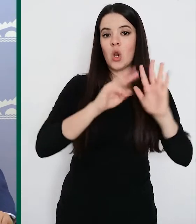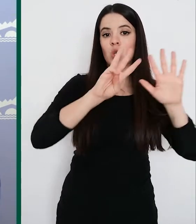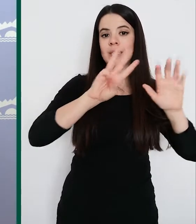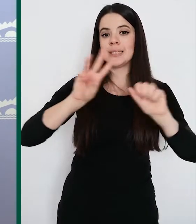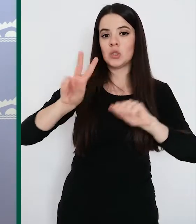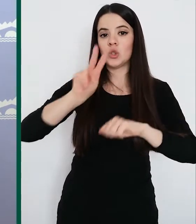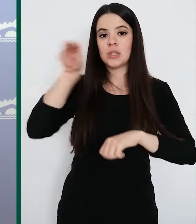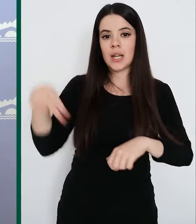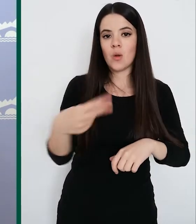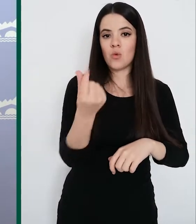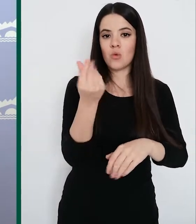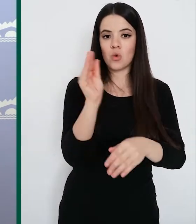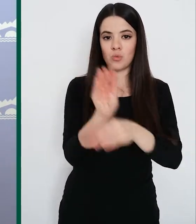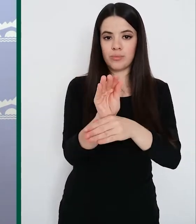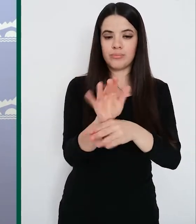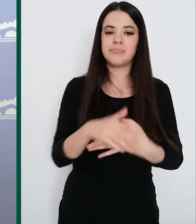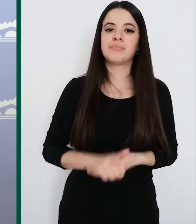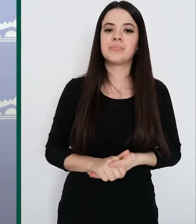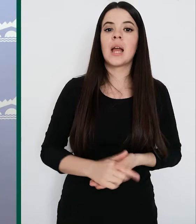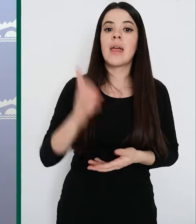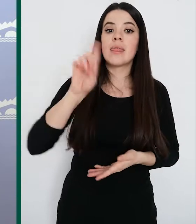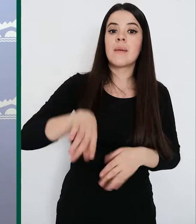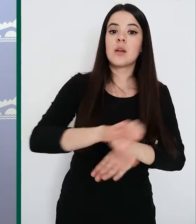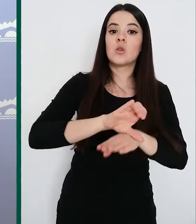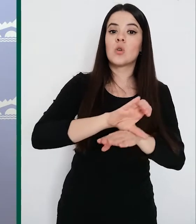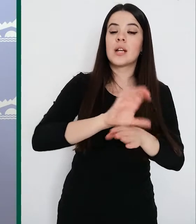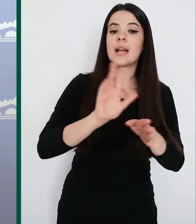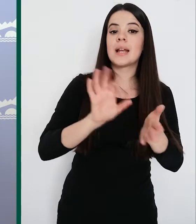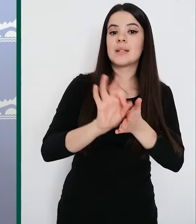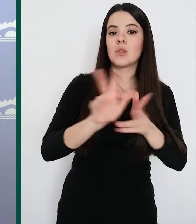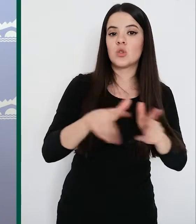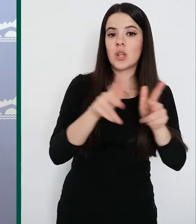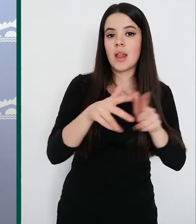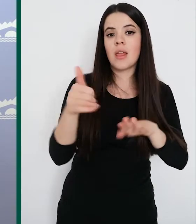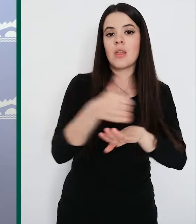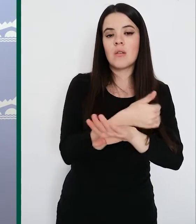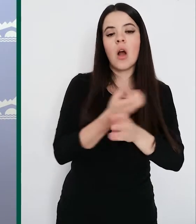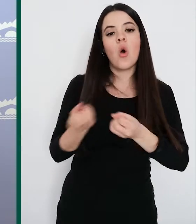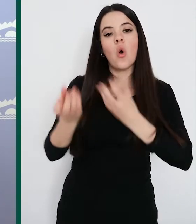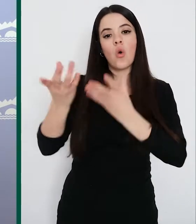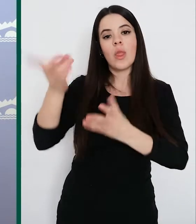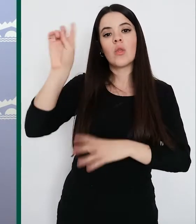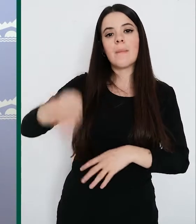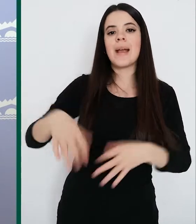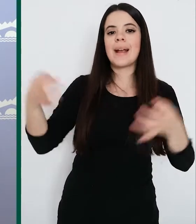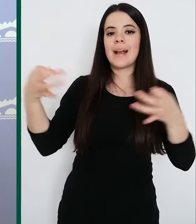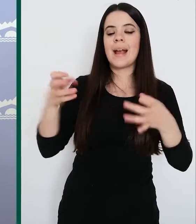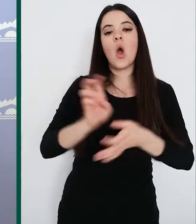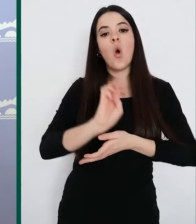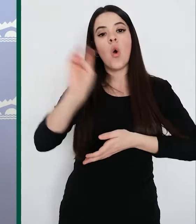Por su parte, la Consejería de Servicios Sociales y a la Ciudadanía ha comunicado también al Consejo de Gobierno otra tramitación de emergencia,